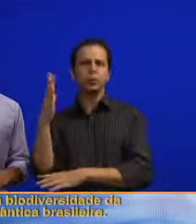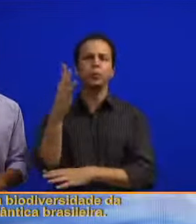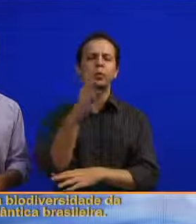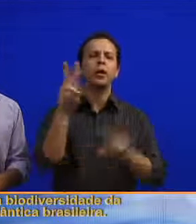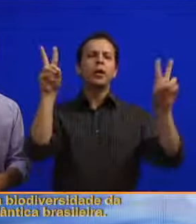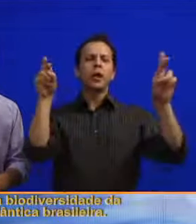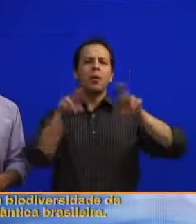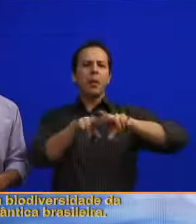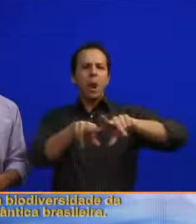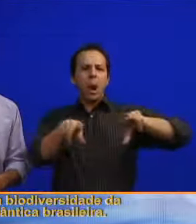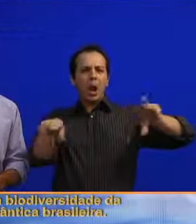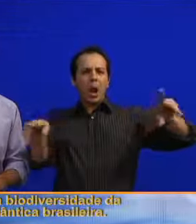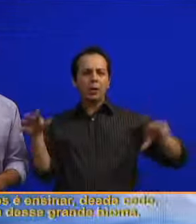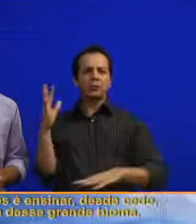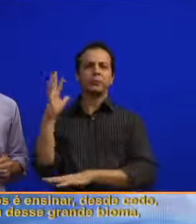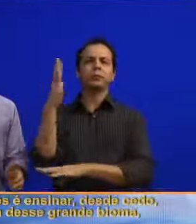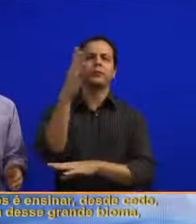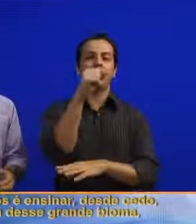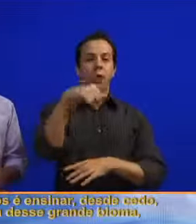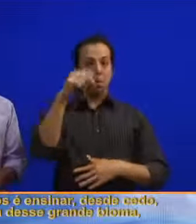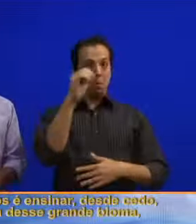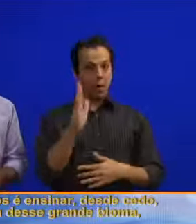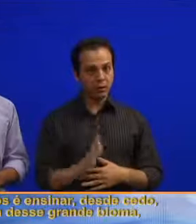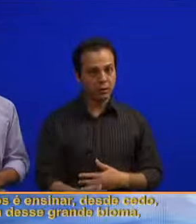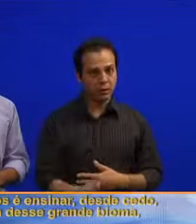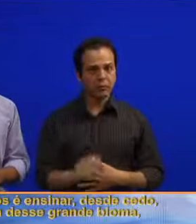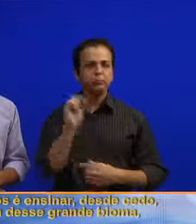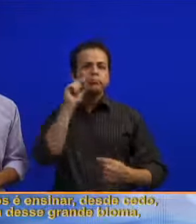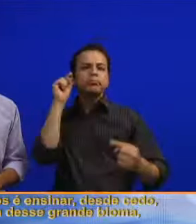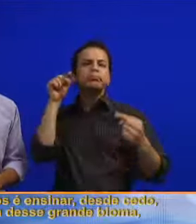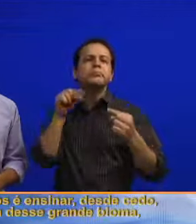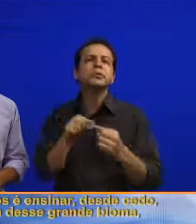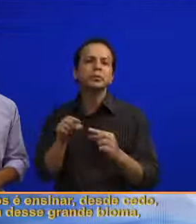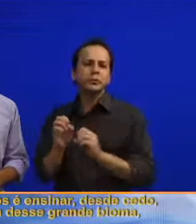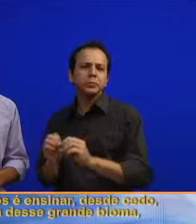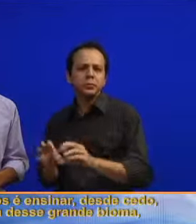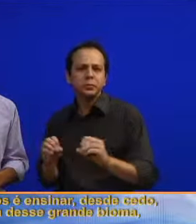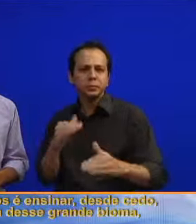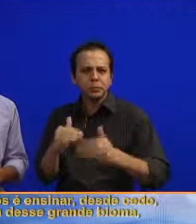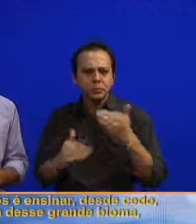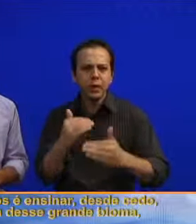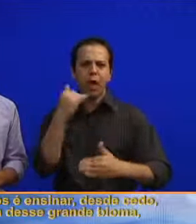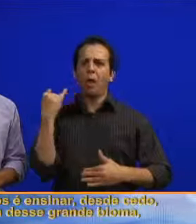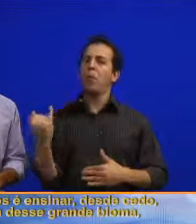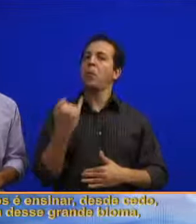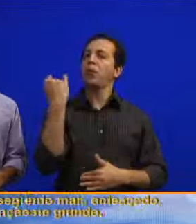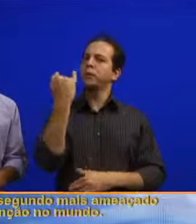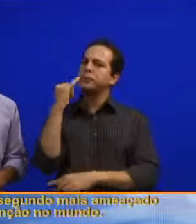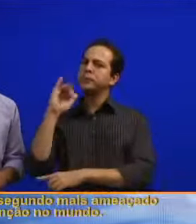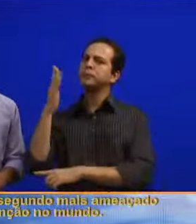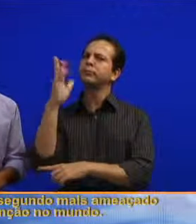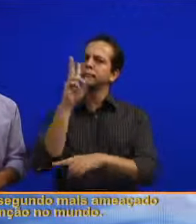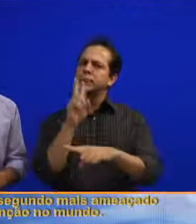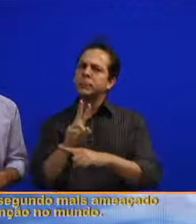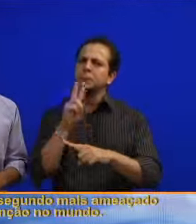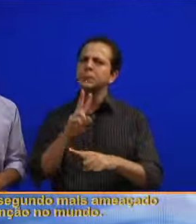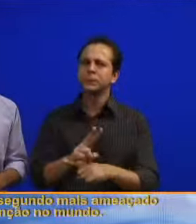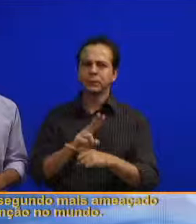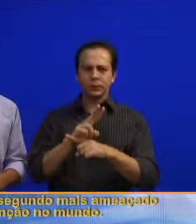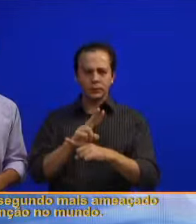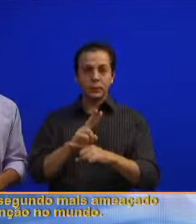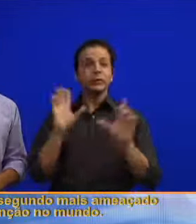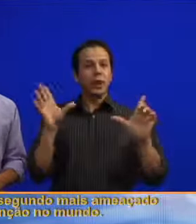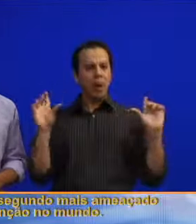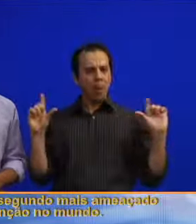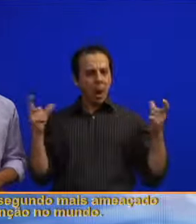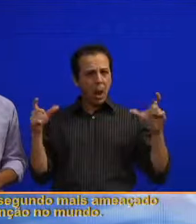biodiversidade da Mata Atlântica brasileira. Um dos objetivos é ensinar desde cedo a importância desse grande bioma, considerado o segundo mais